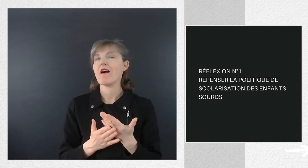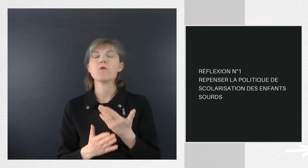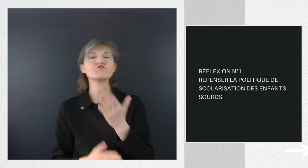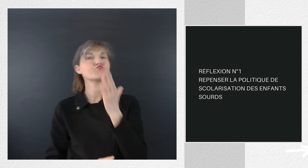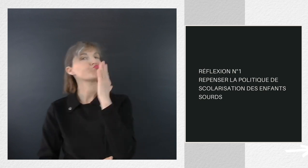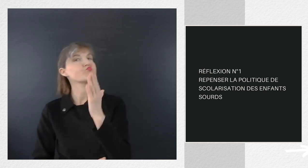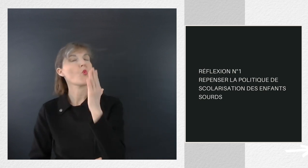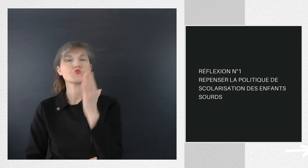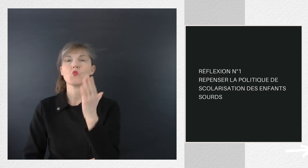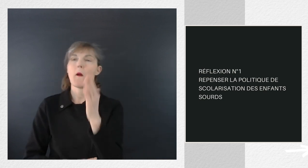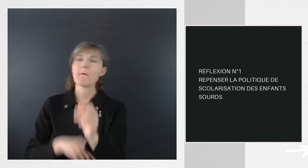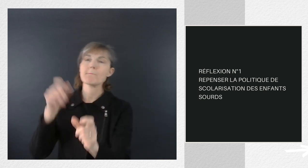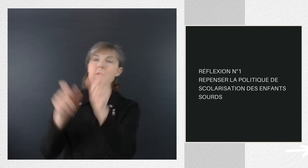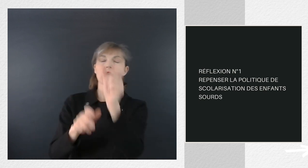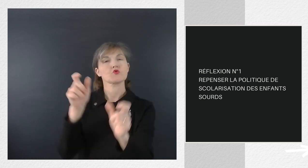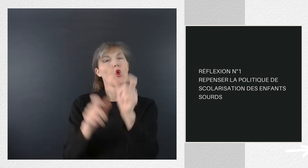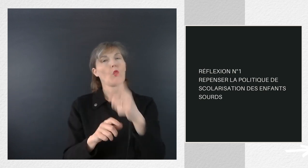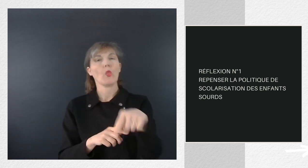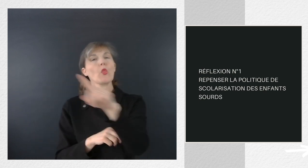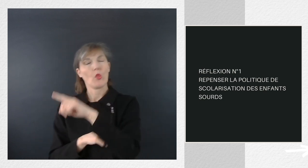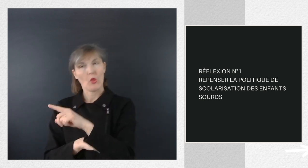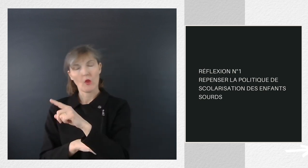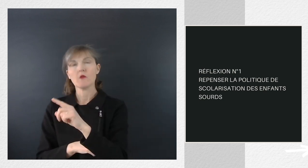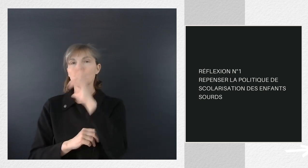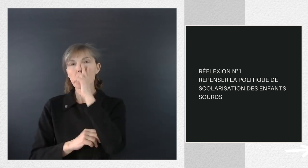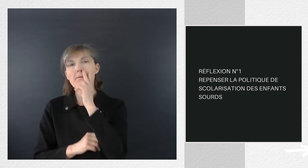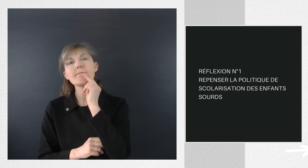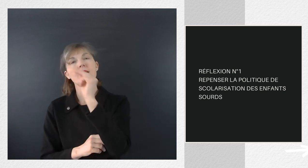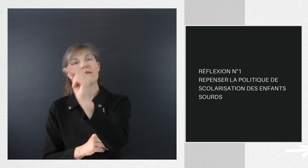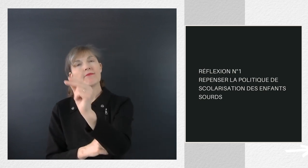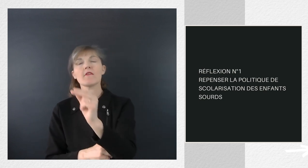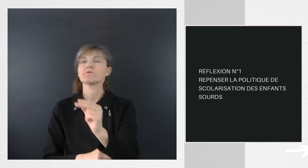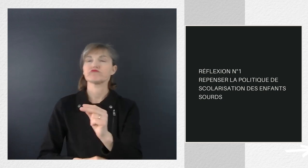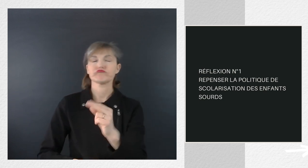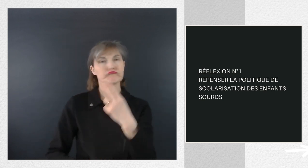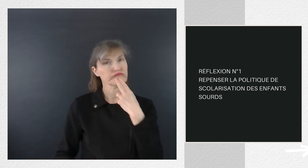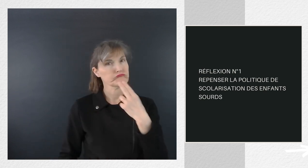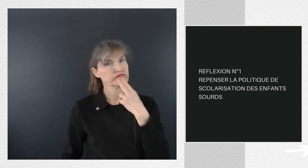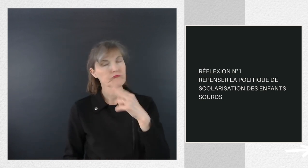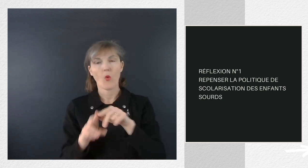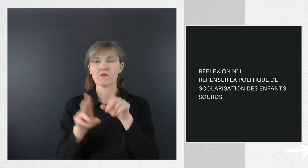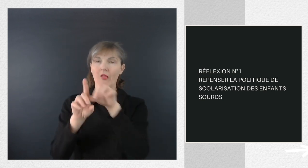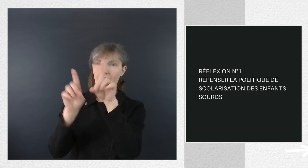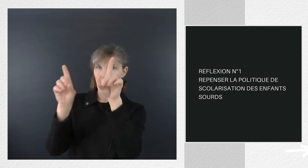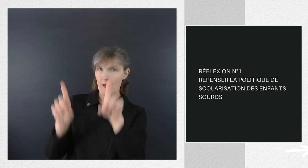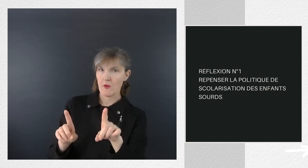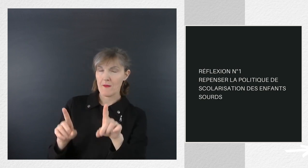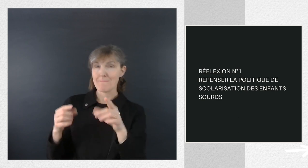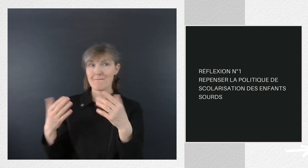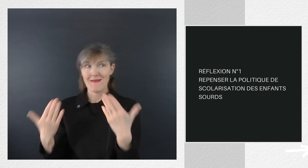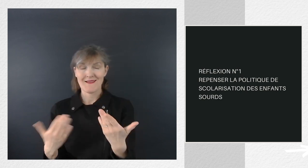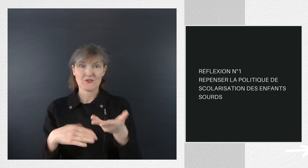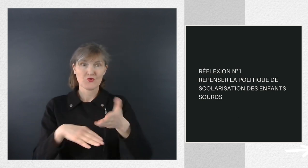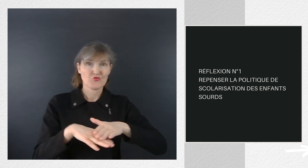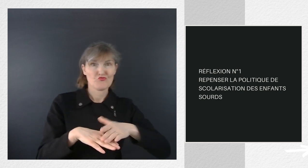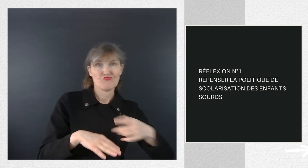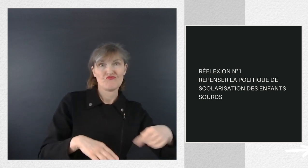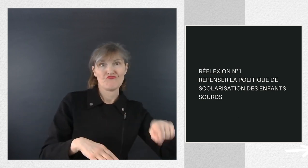ressources humaines qualifiées et diplômées. Or, le besoin dépasse largement les personnes